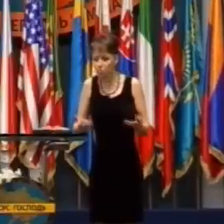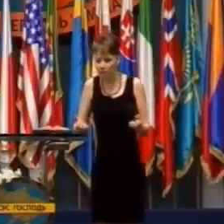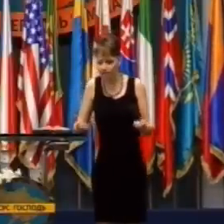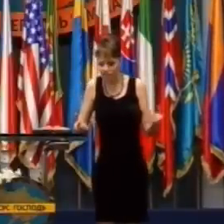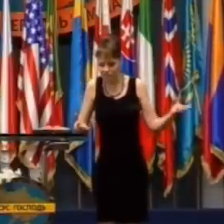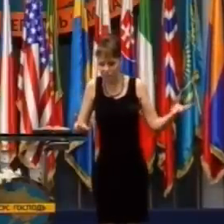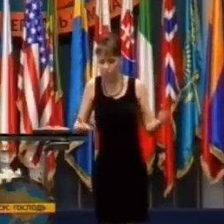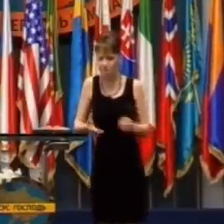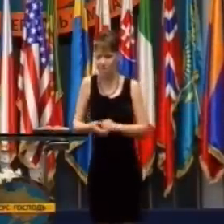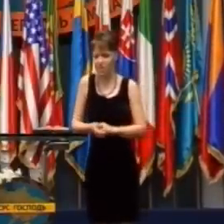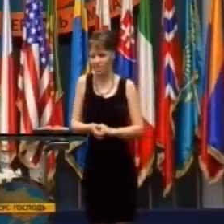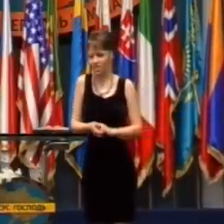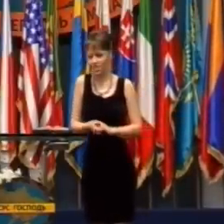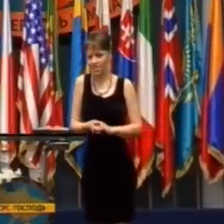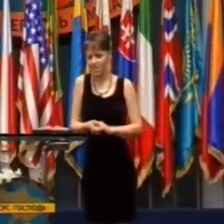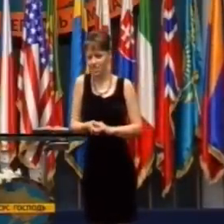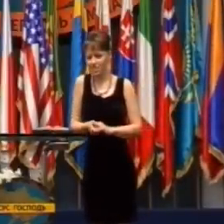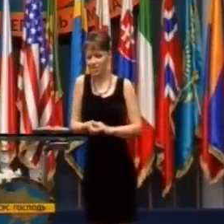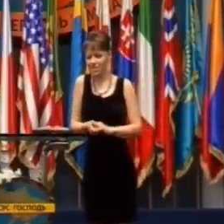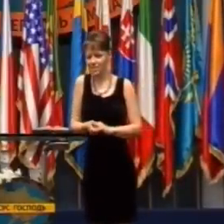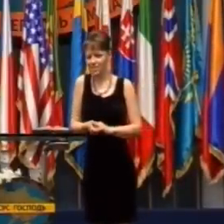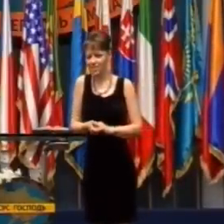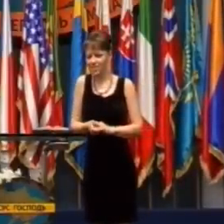A on sa pritom skrýval v púšti.